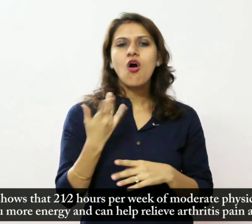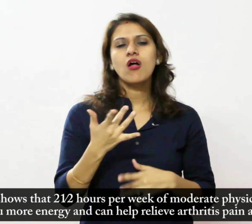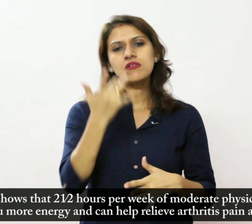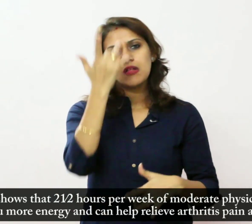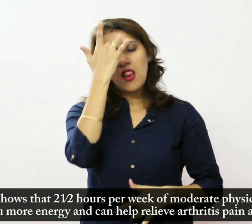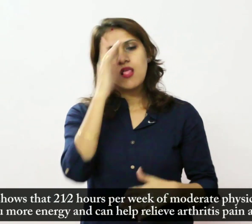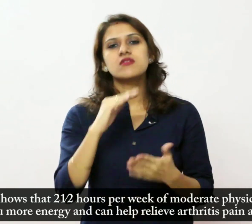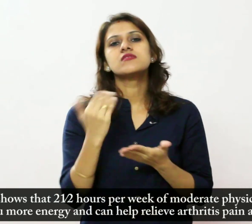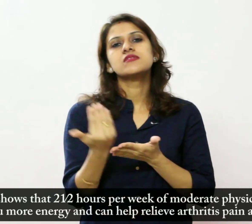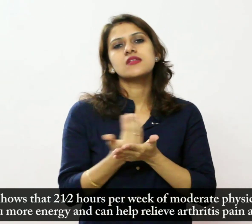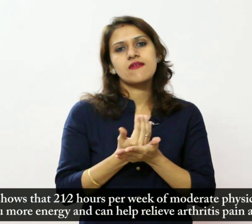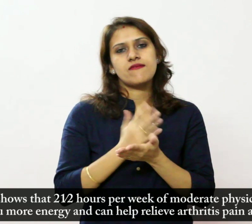कर सकते हैं